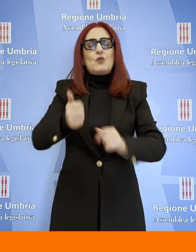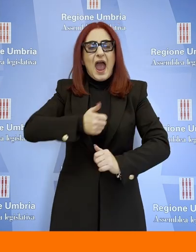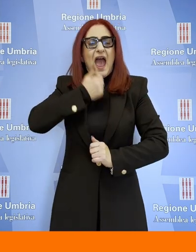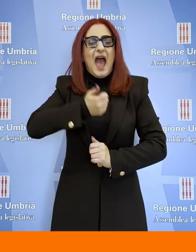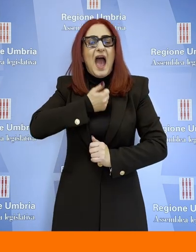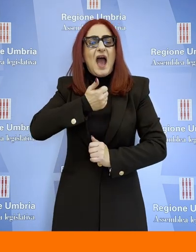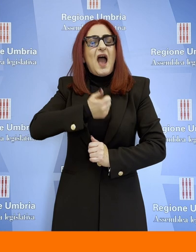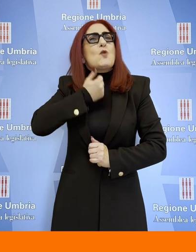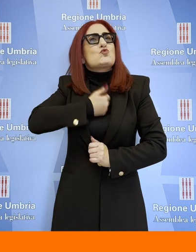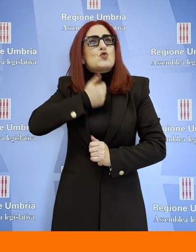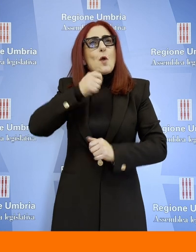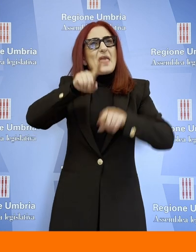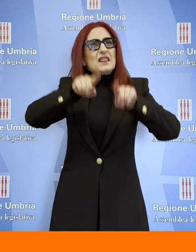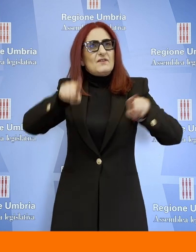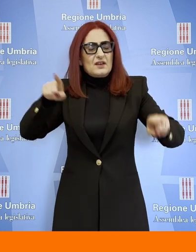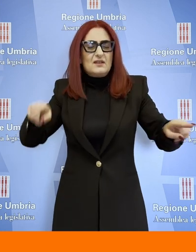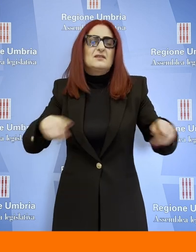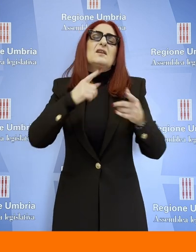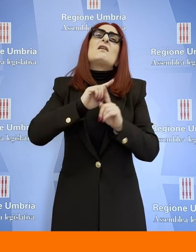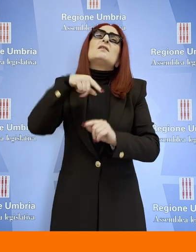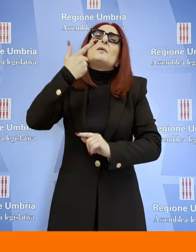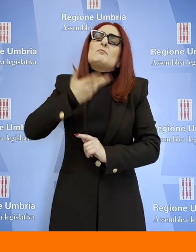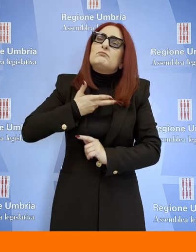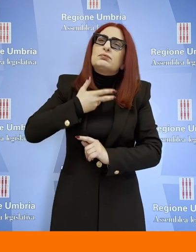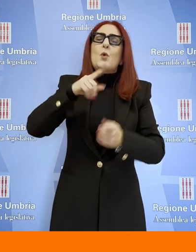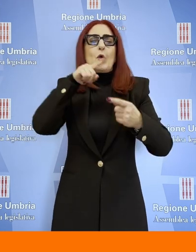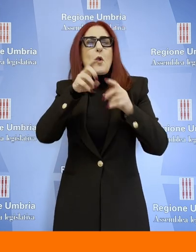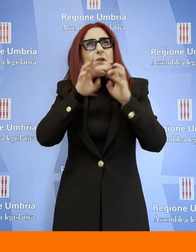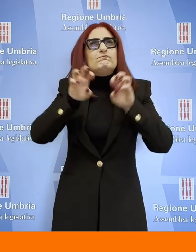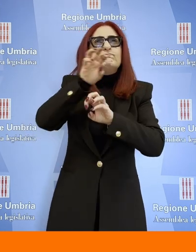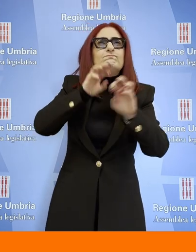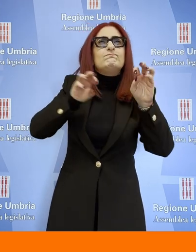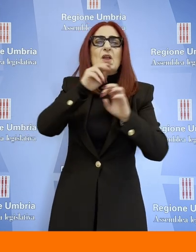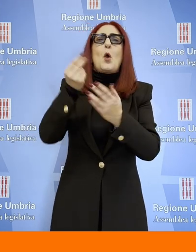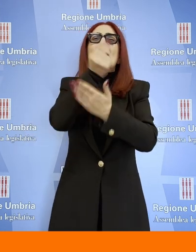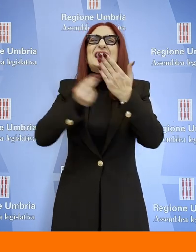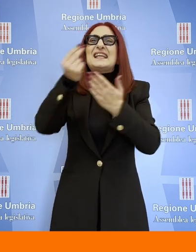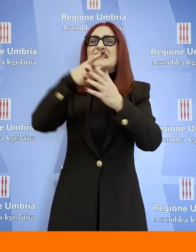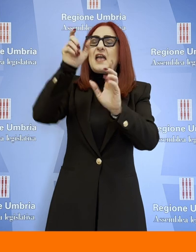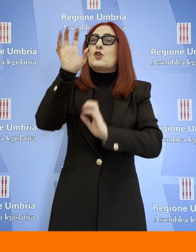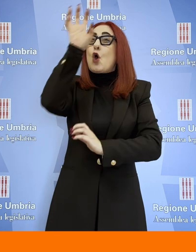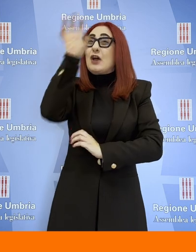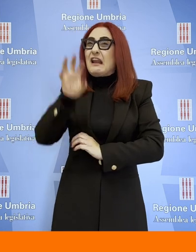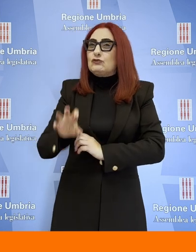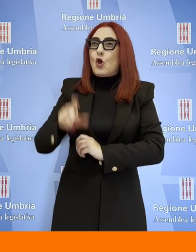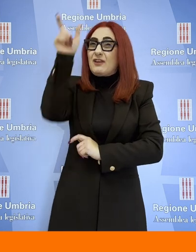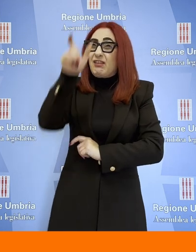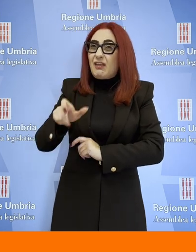scomporre e ricomporre anche il disegno delle regioni all'interno del nostro Paese. Noi ci immaginiamo e vogliamo con questa carta